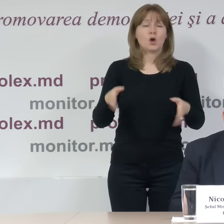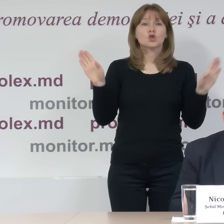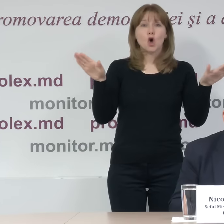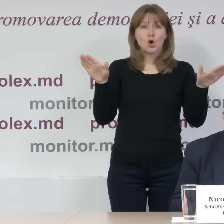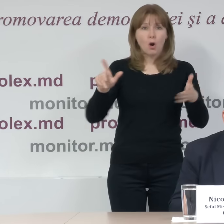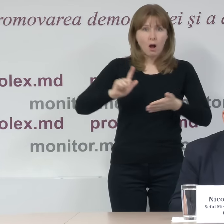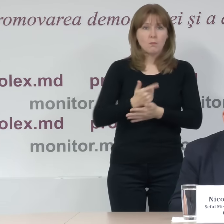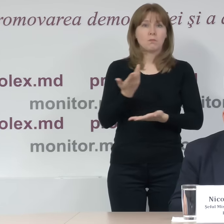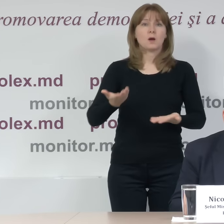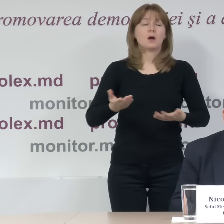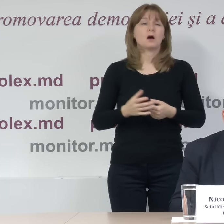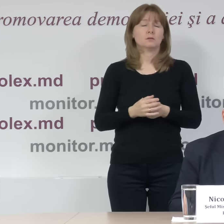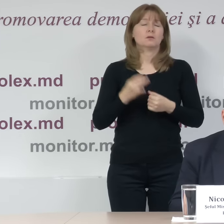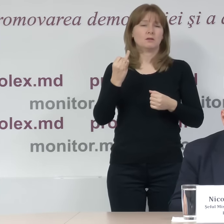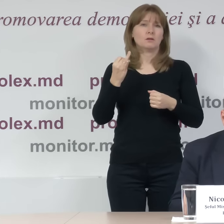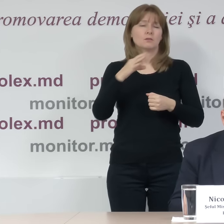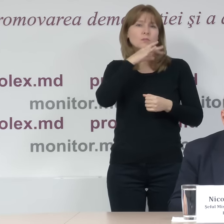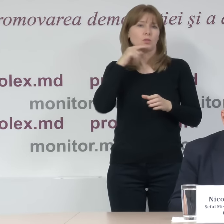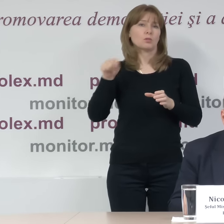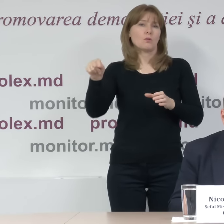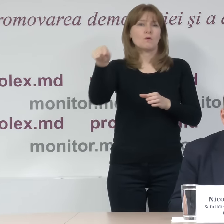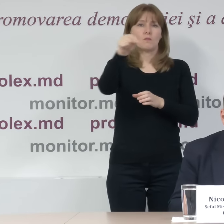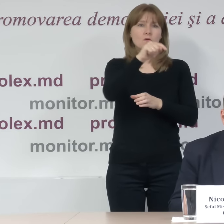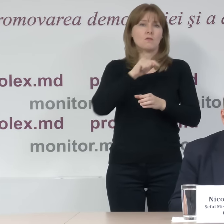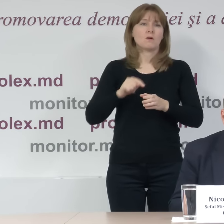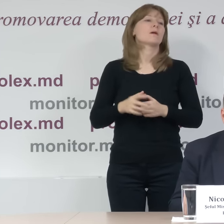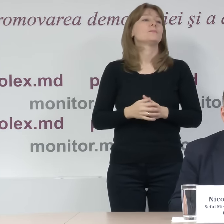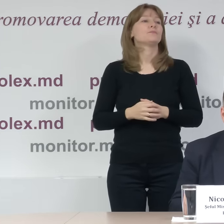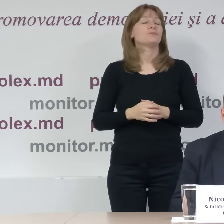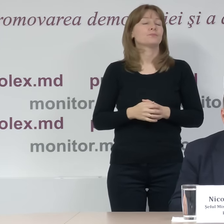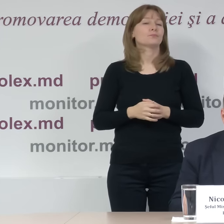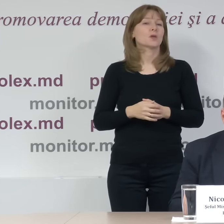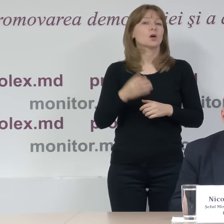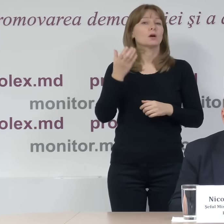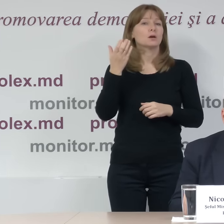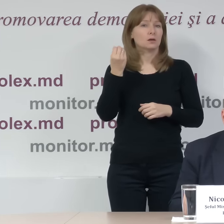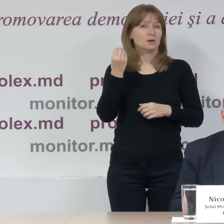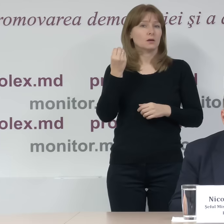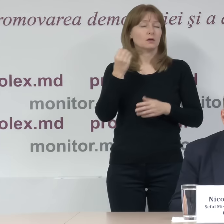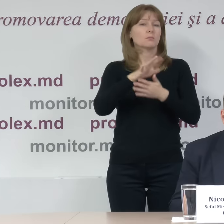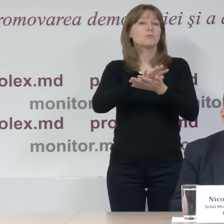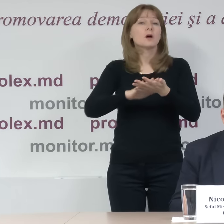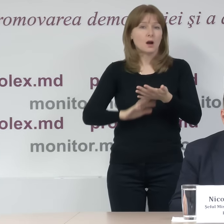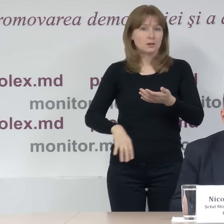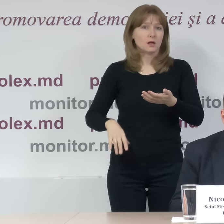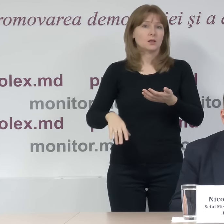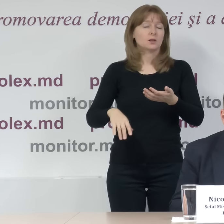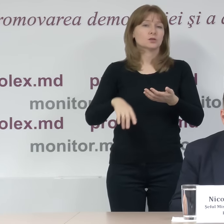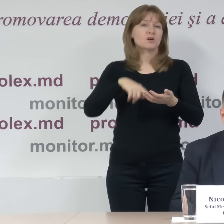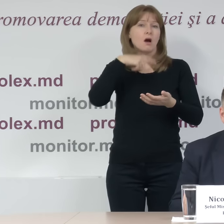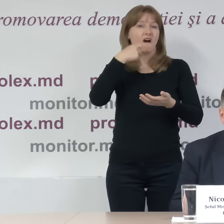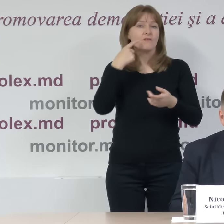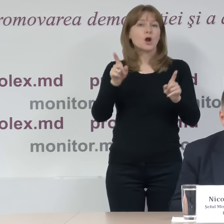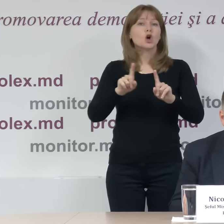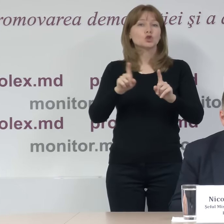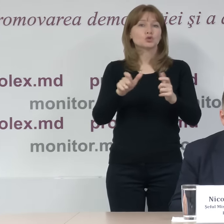Soroka, și așa mai departe. Iarăși avem constatate în continuare cazuri de buletine de vot care